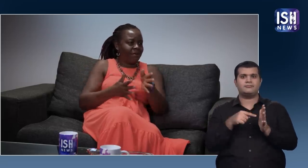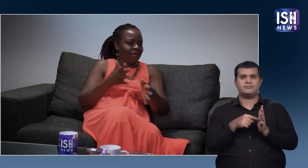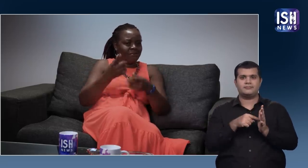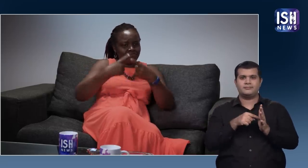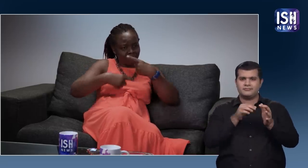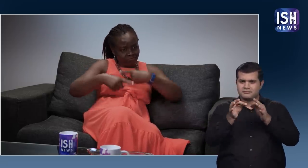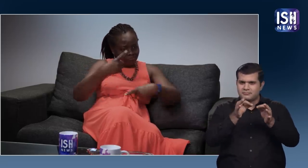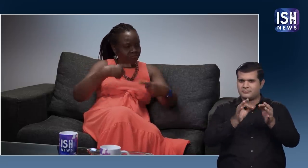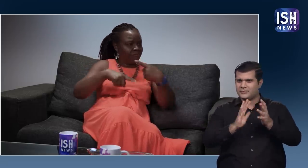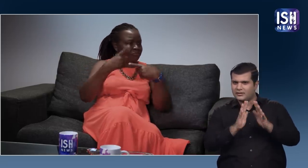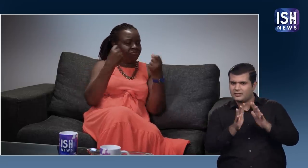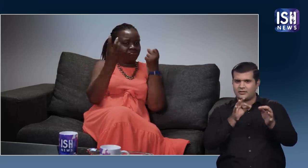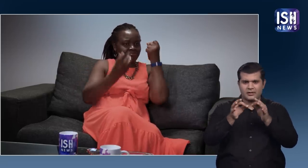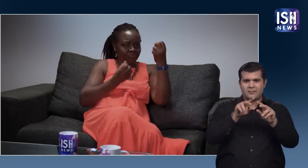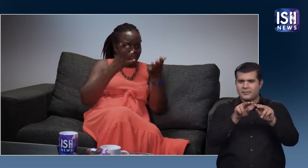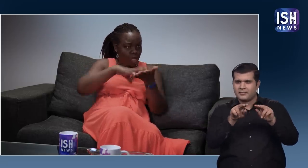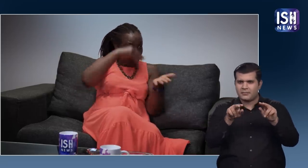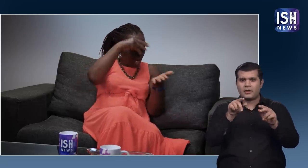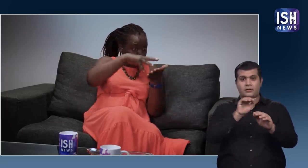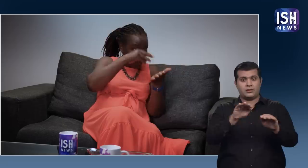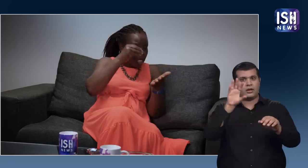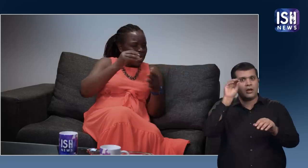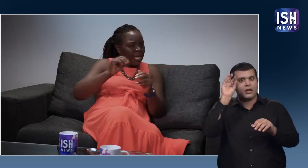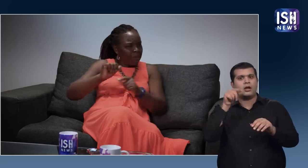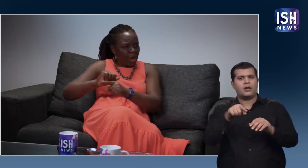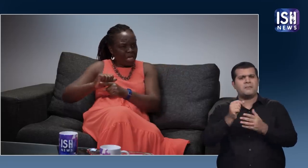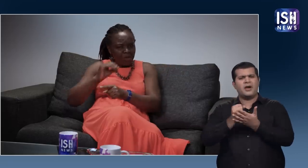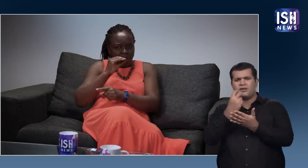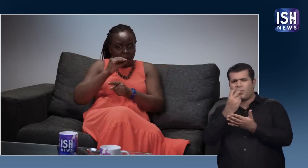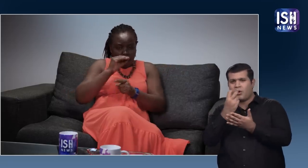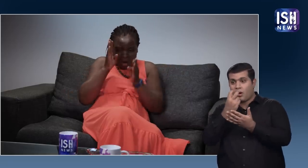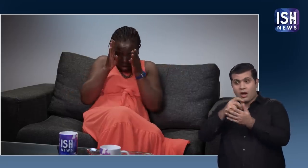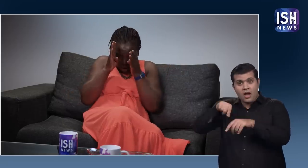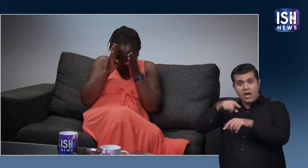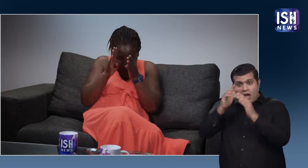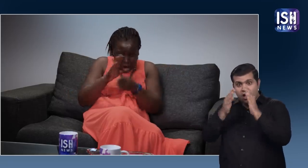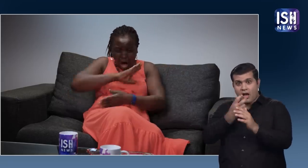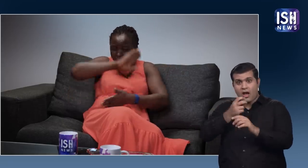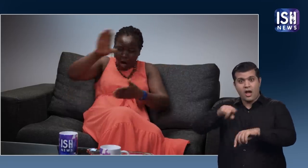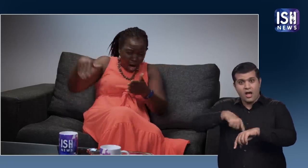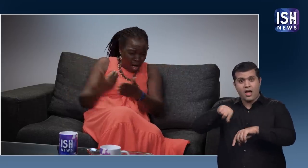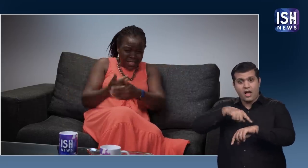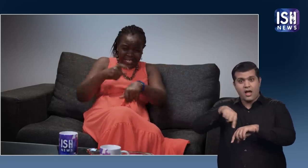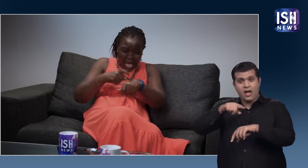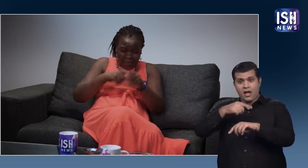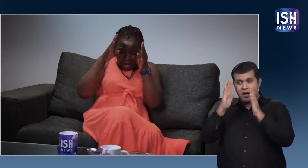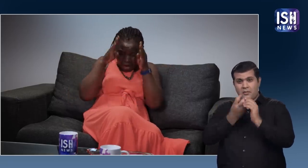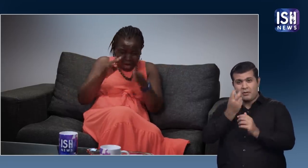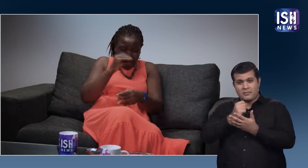सारी सिक्षा सांकितिक भाषा में होनी चाहिए यदि डेफ बच्चों को हर समय औरलिजम से सिखाया जाए तो वे कुछ